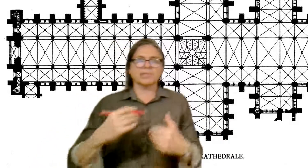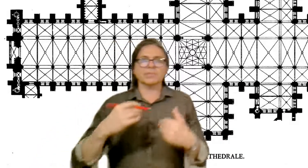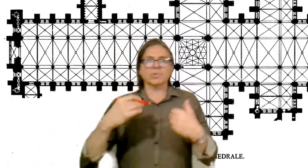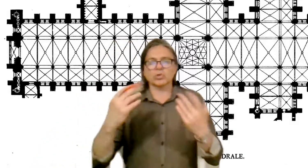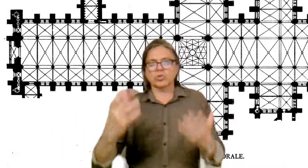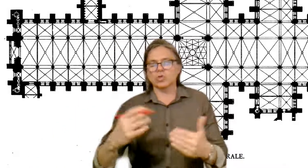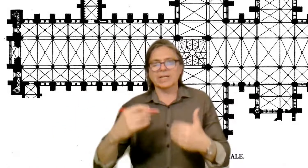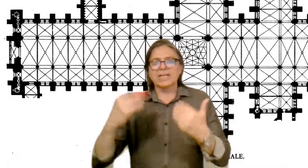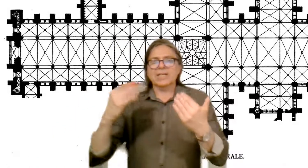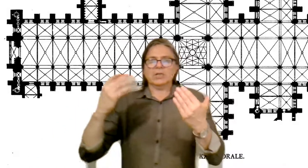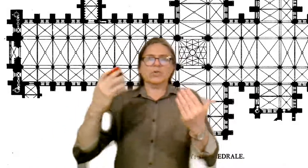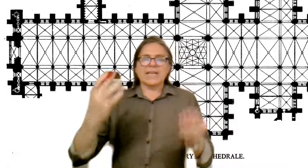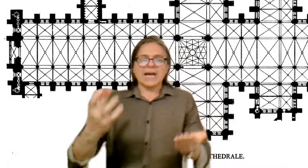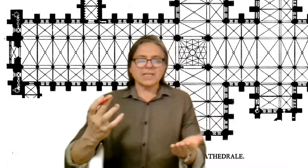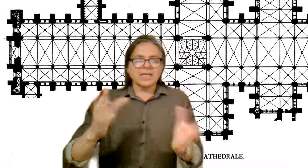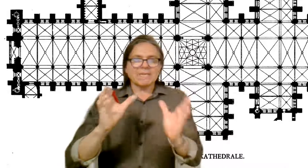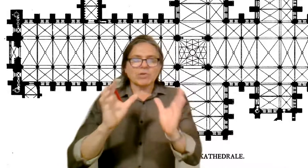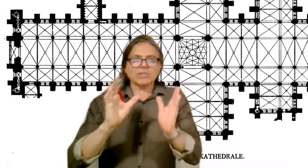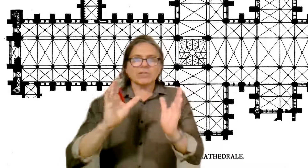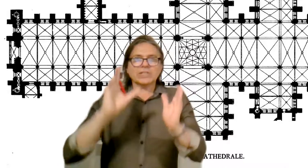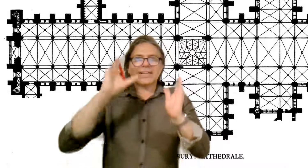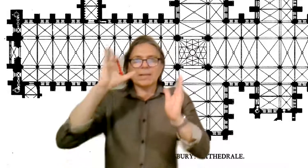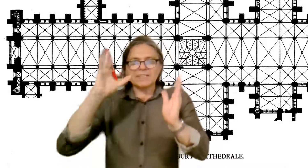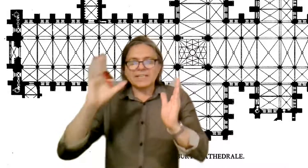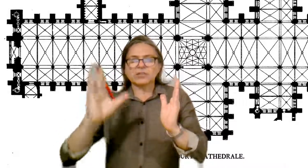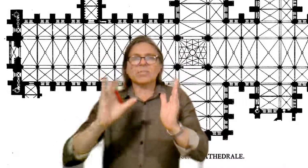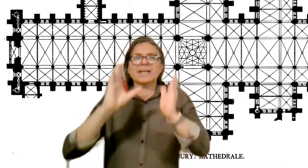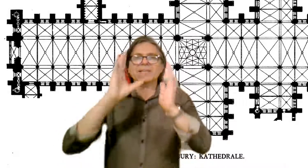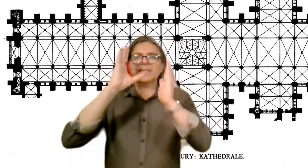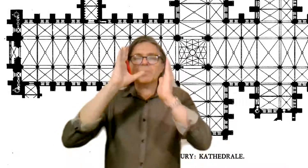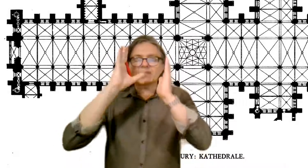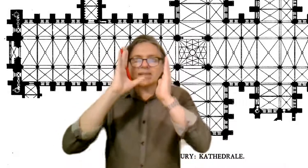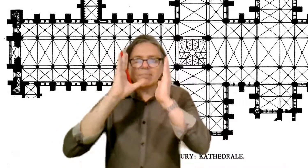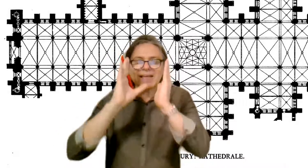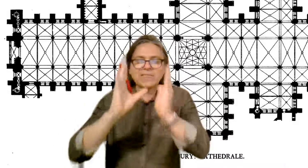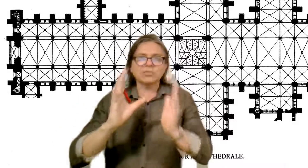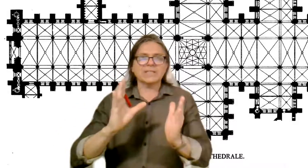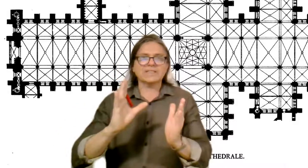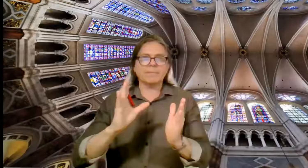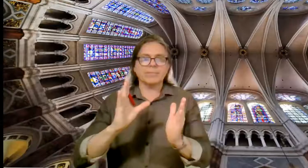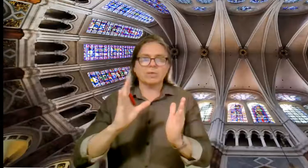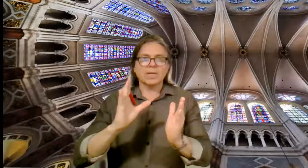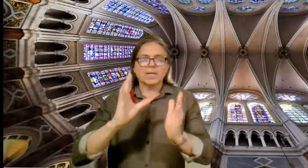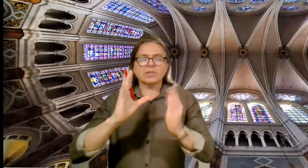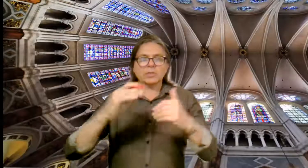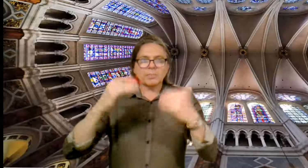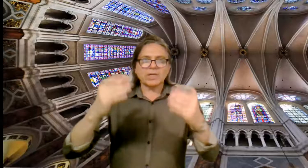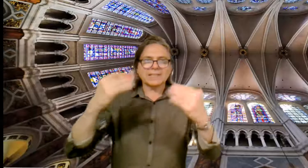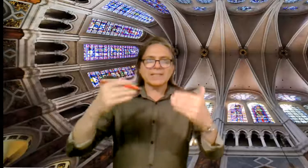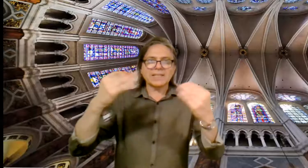ejemplo, o Chor, o Ilai, en donde se nota que las cabeceras son planas y a veces hay más de un transepto. Eso es por las distintas